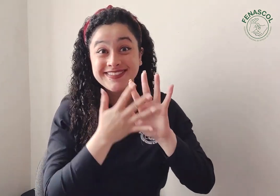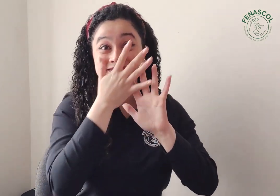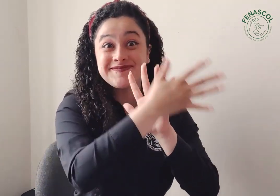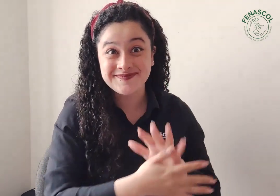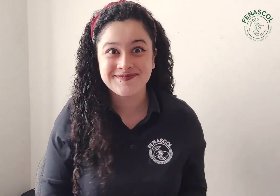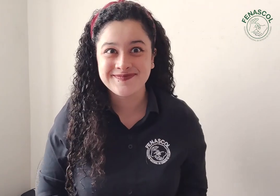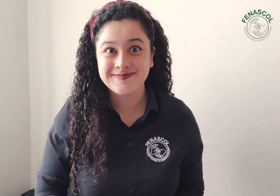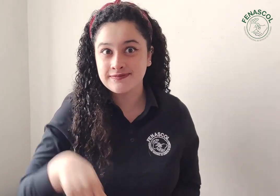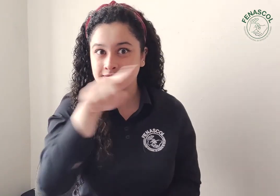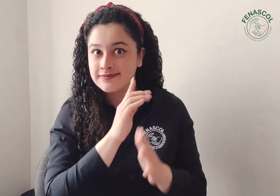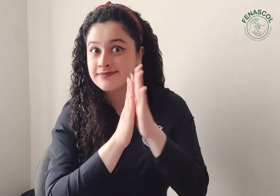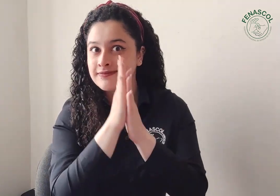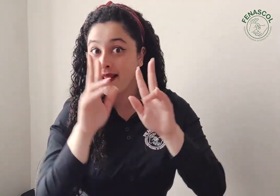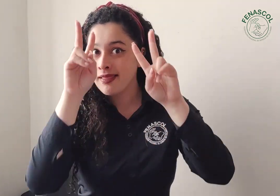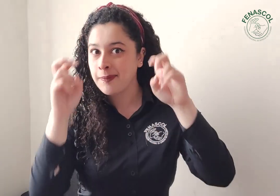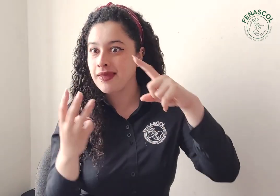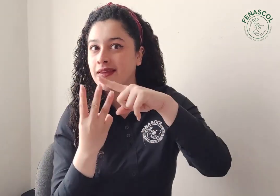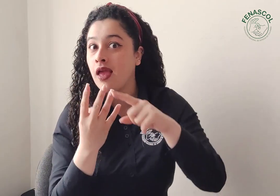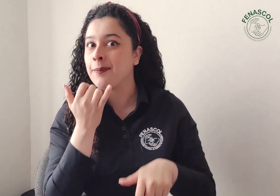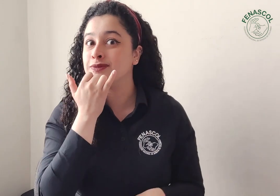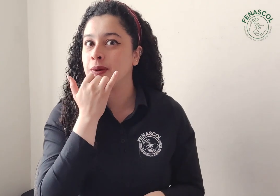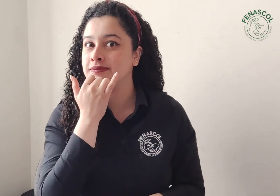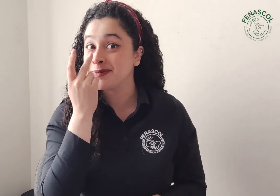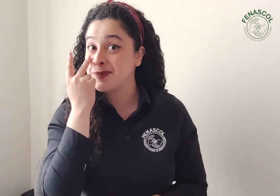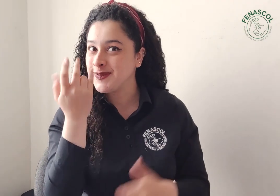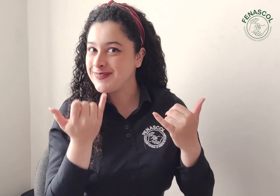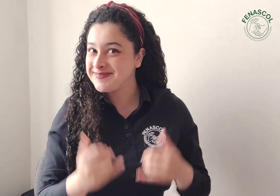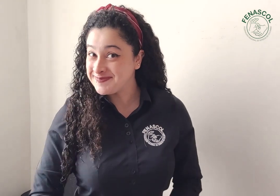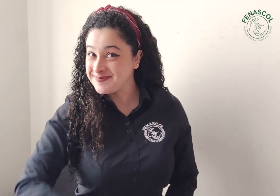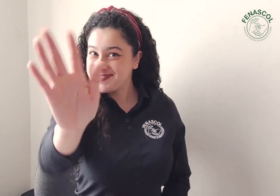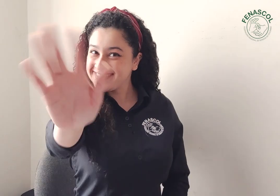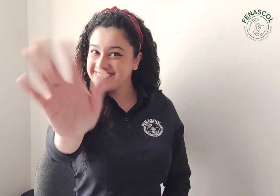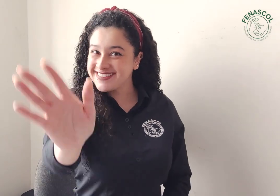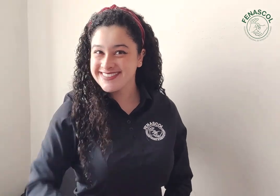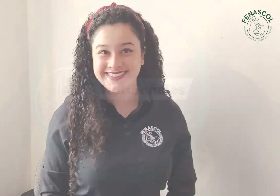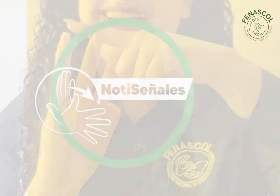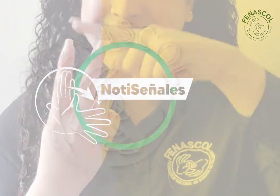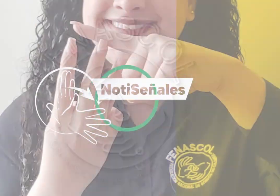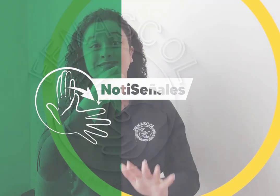Esperemos información de la licencia de conducción. Nos vemos esta noche. ¡Chao!